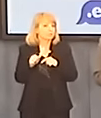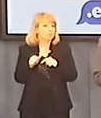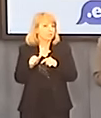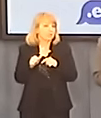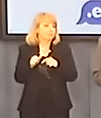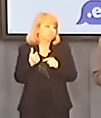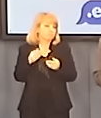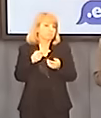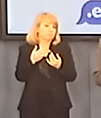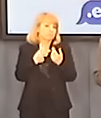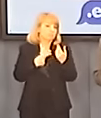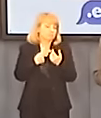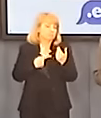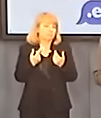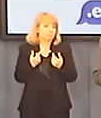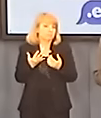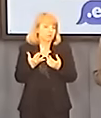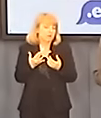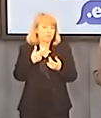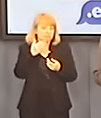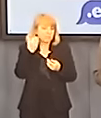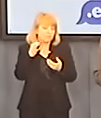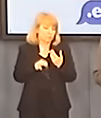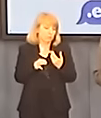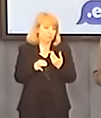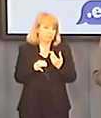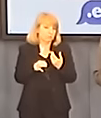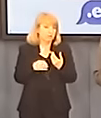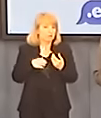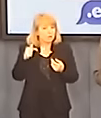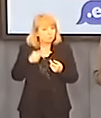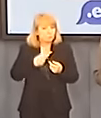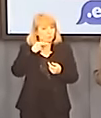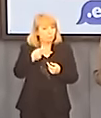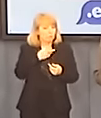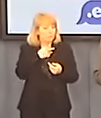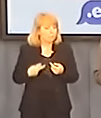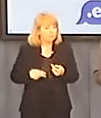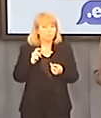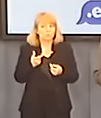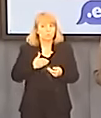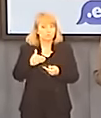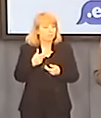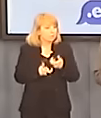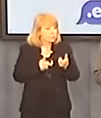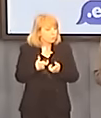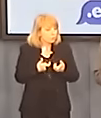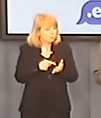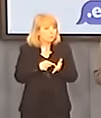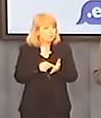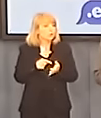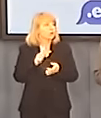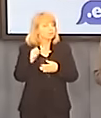Natomiast gdybym miał dzisiaj podpowiedzieć premierowi, co należałoby zrobić, żeby ruszyć z miejsca energetykę